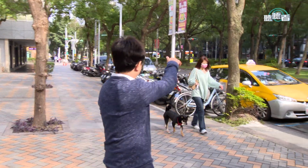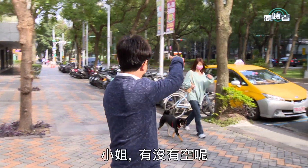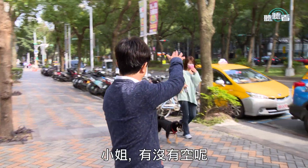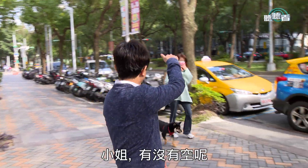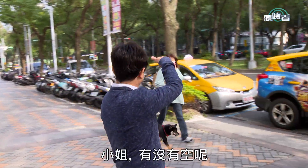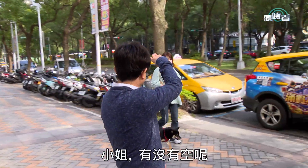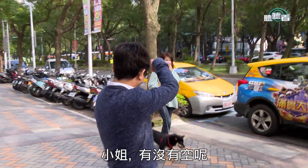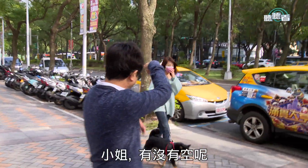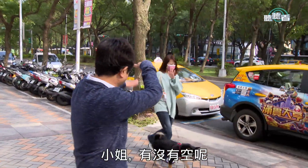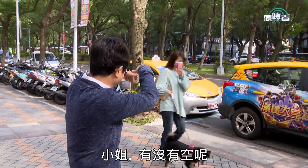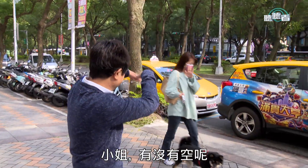小姐 有没有空呢